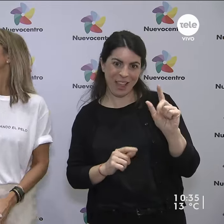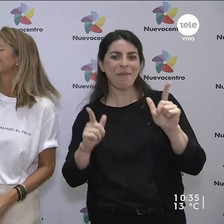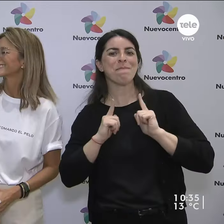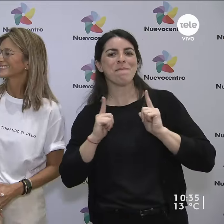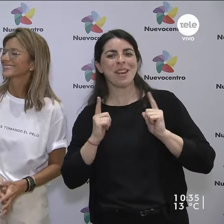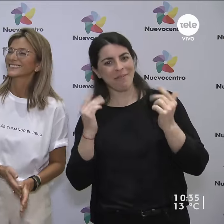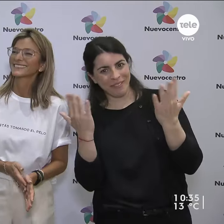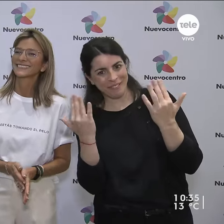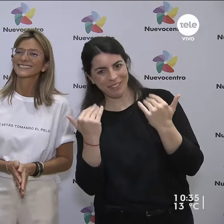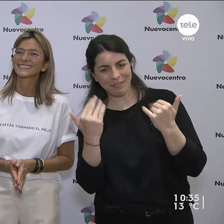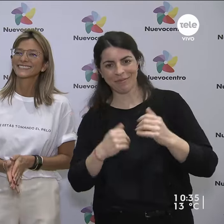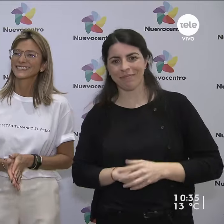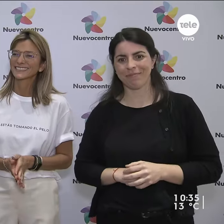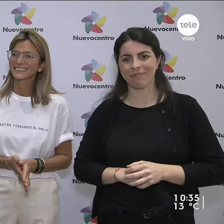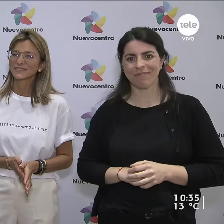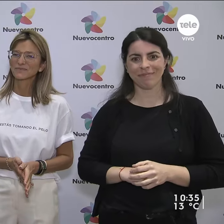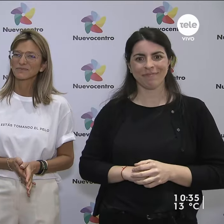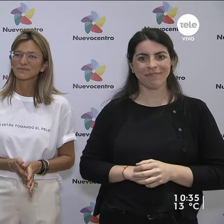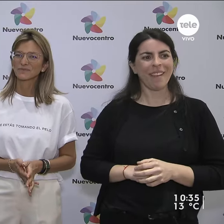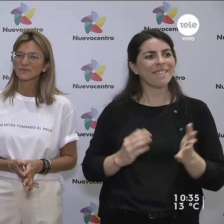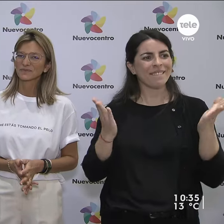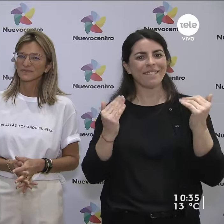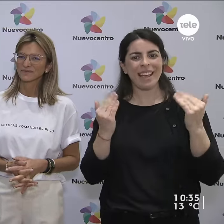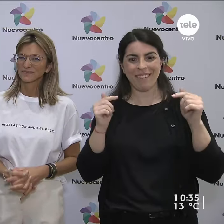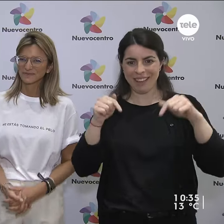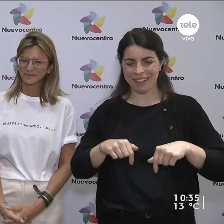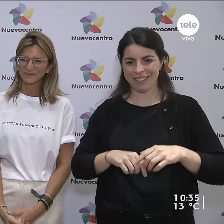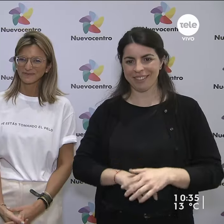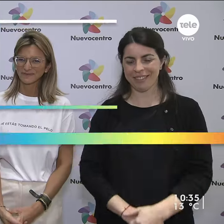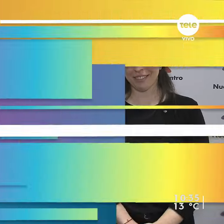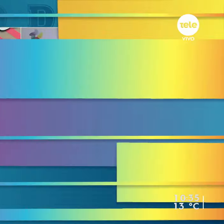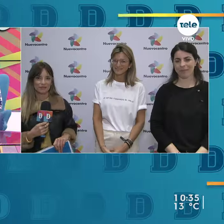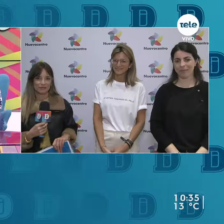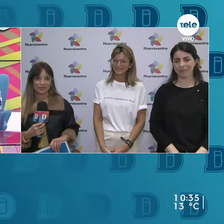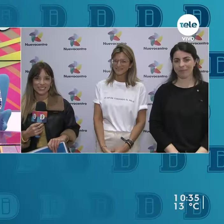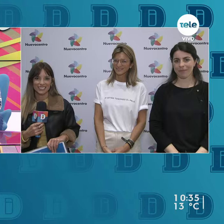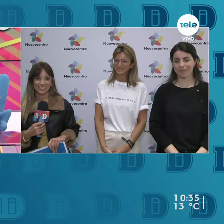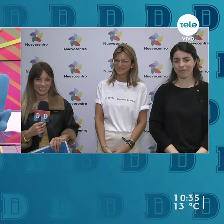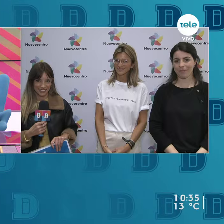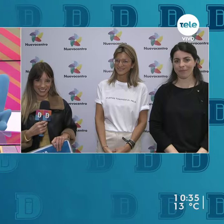Ahí teníamos a Karina, y bueno, ojalá todos se puedan sumar a esta linda iniciativa. Impecable, ¿eh? Gracias, Nadia. Un beso grande para todos. Adiós. ¿Verdad? Ahora.